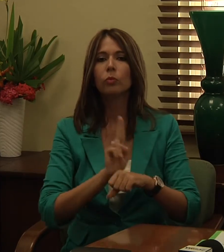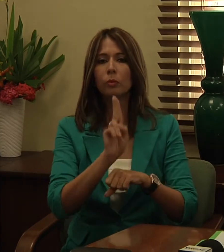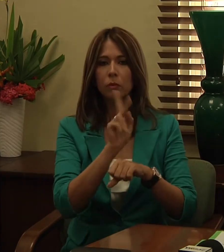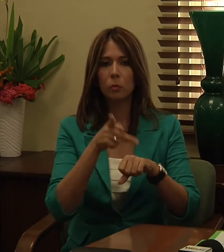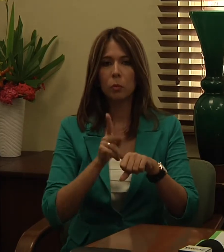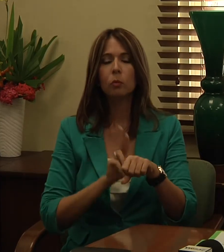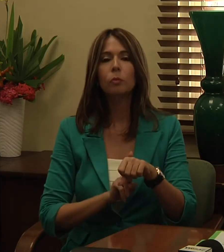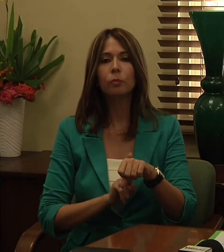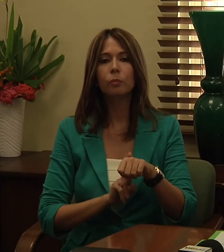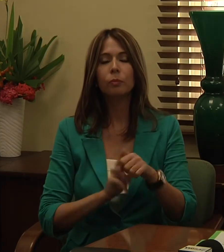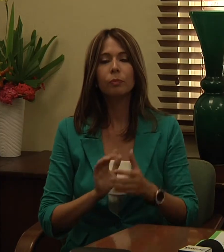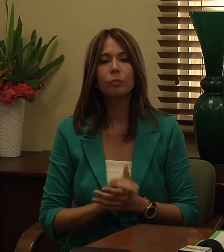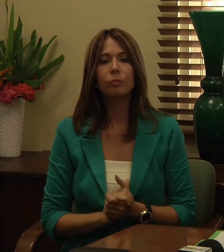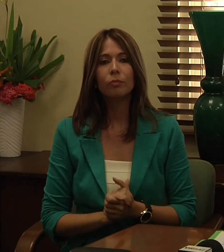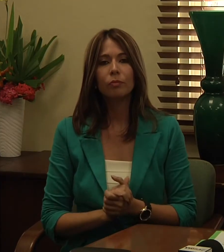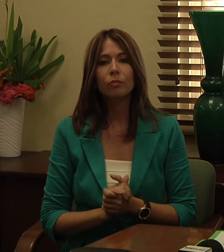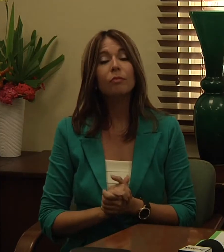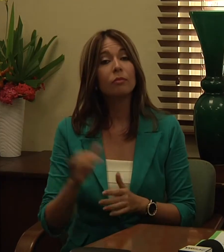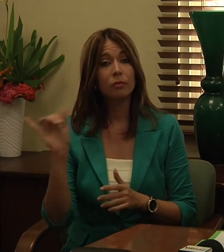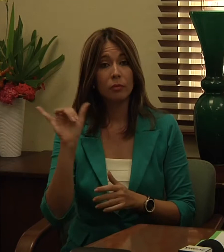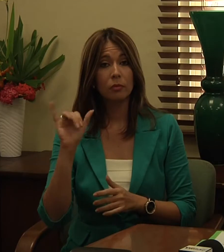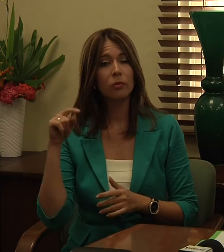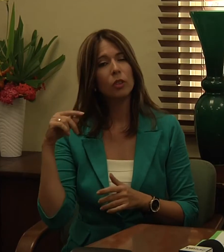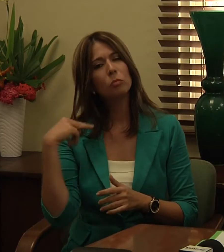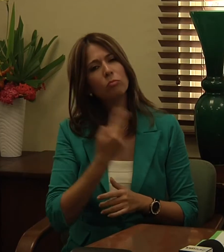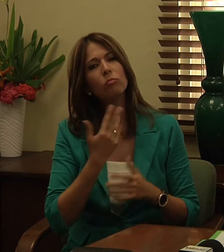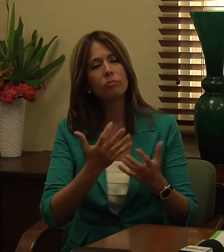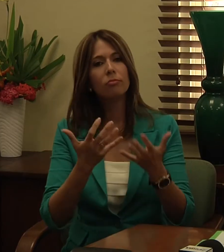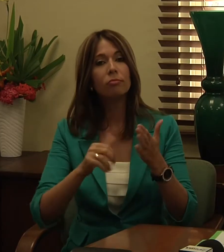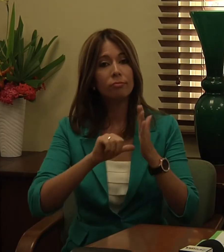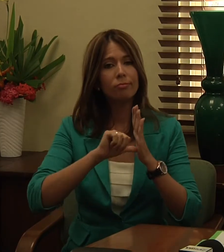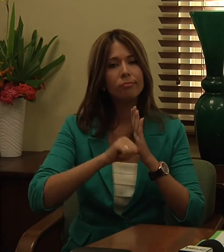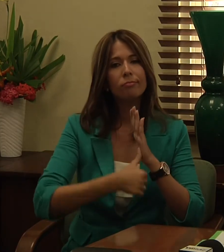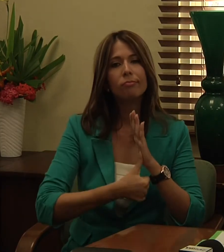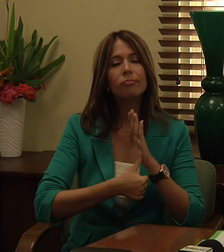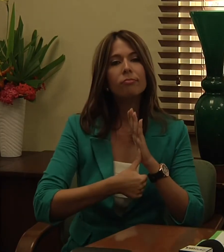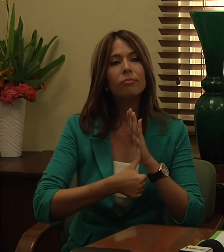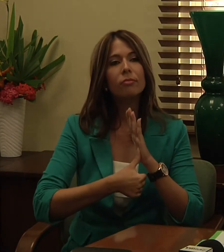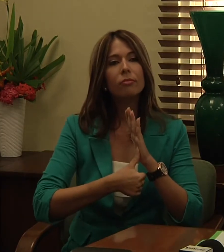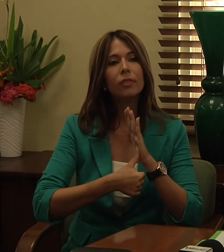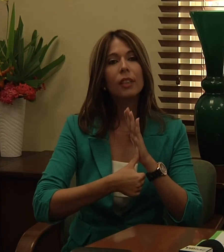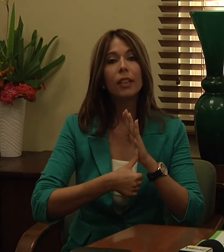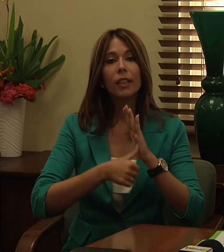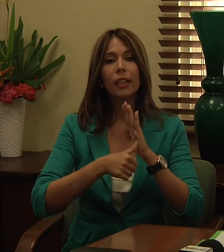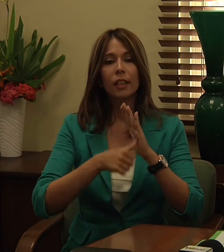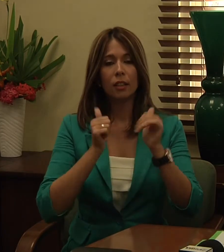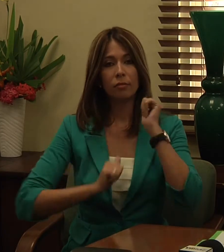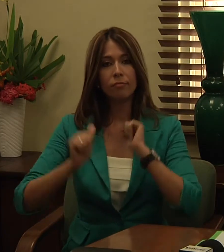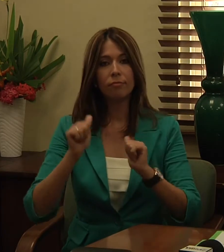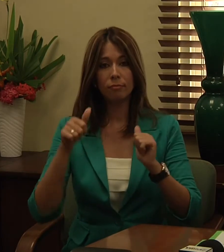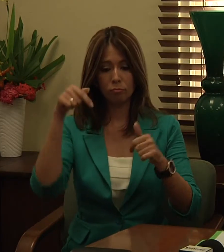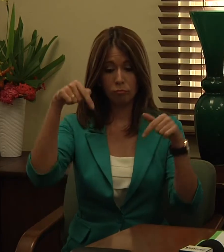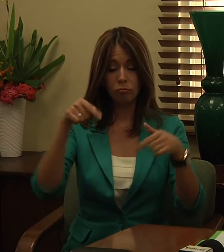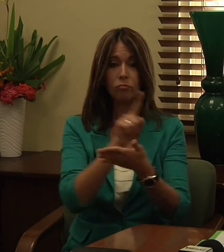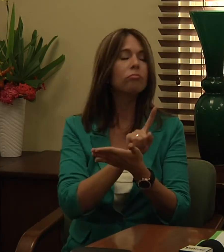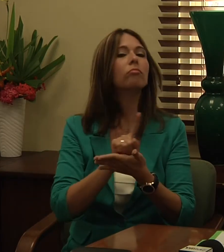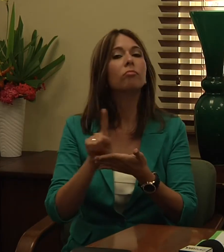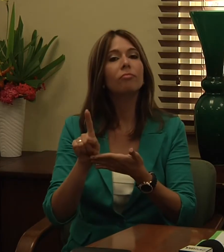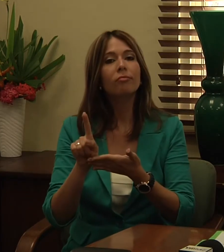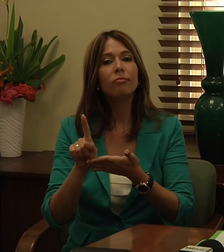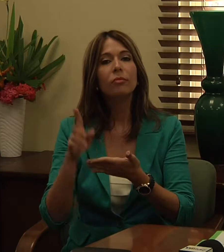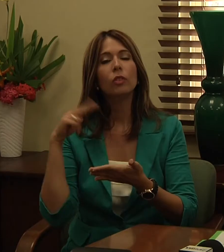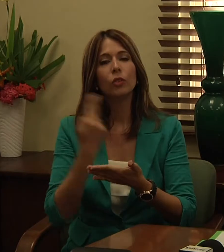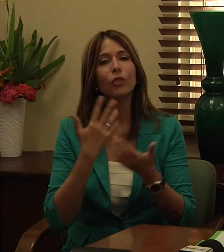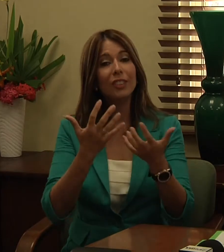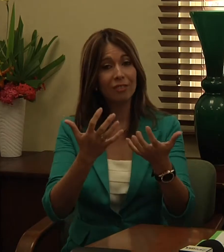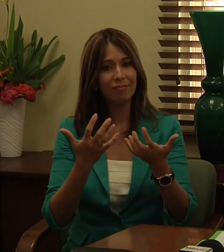finalmente también queremos enfatizar en las actividades de esta semana que podamos